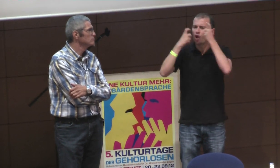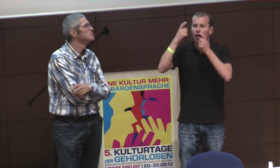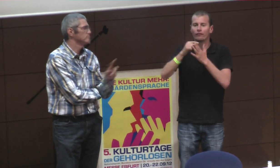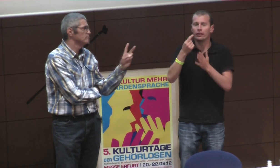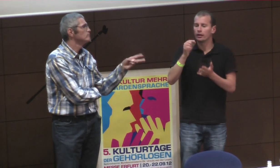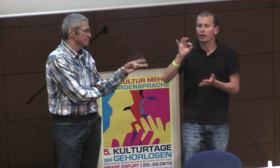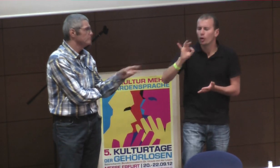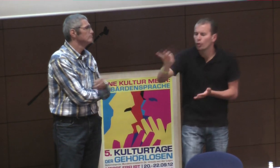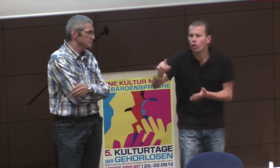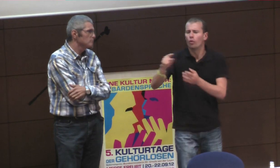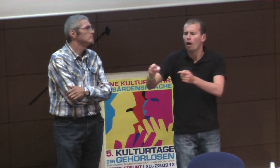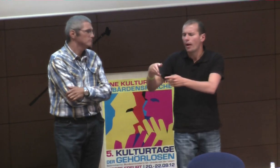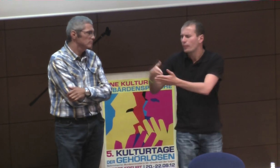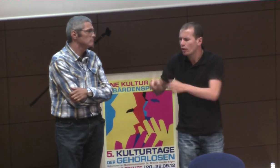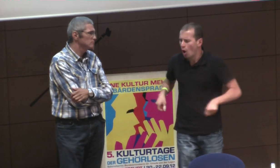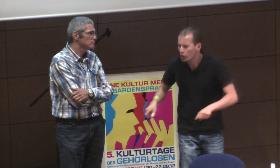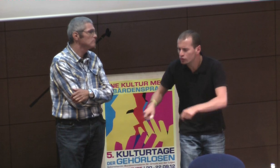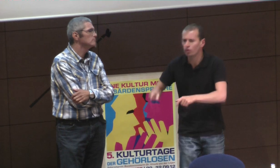es ist auch oft immer so eine Fürsorge, äh,